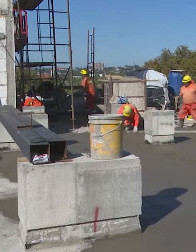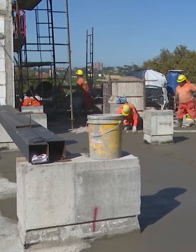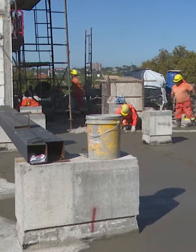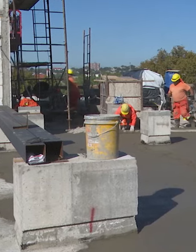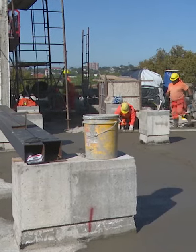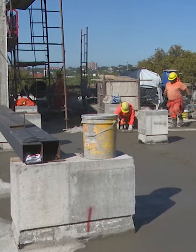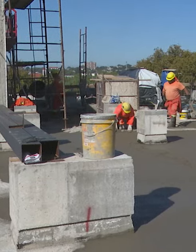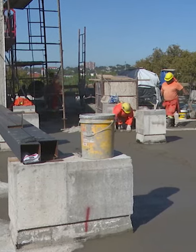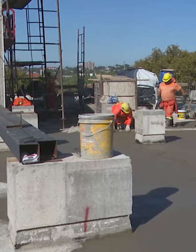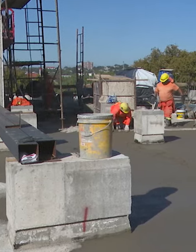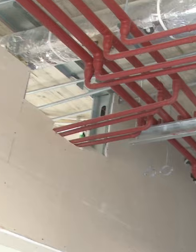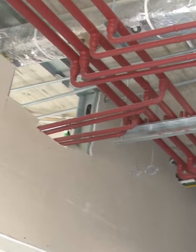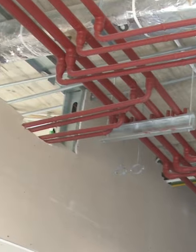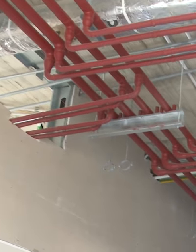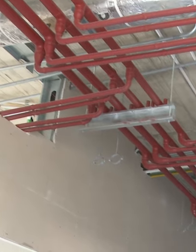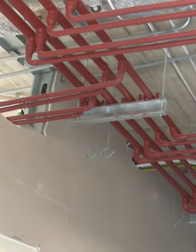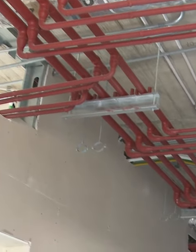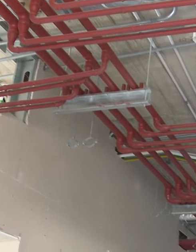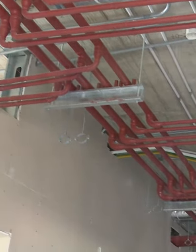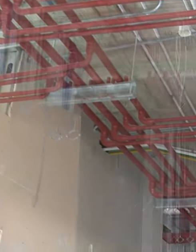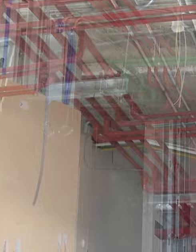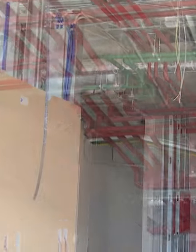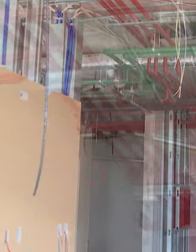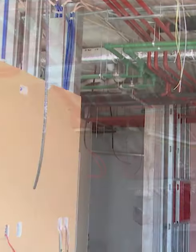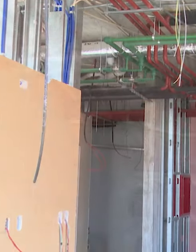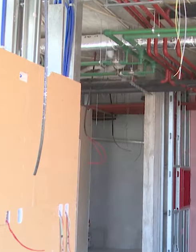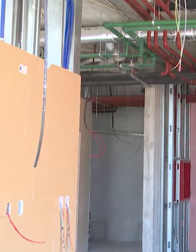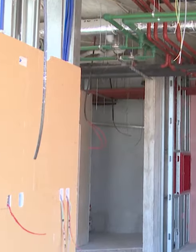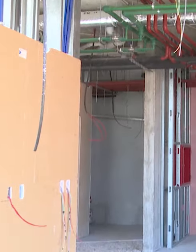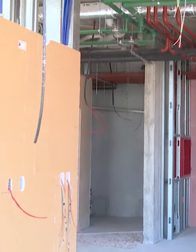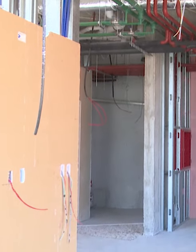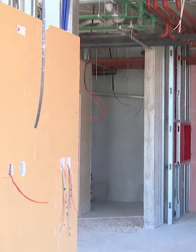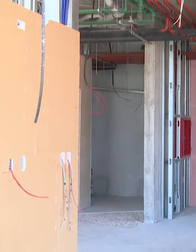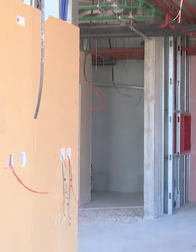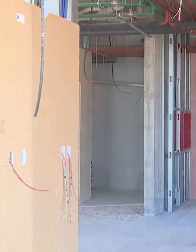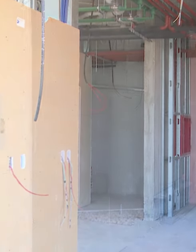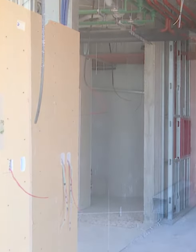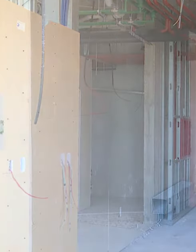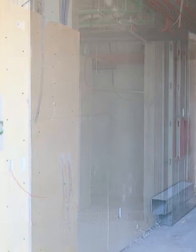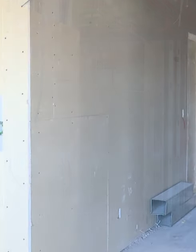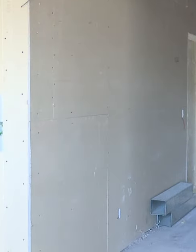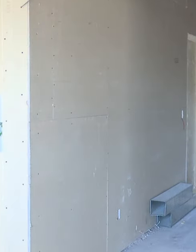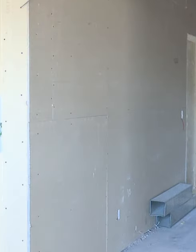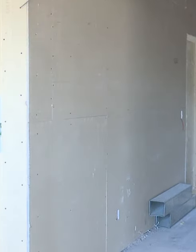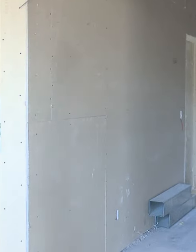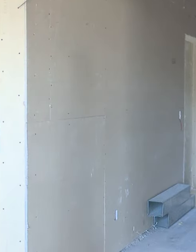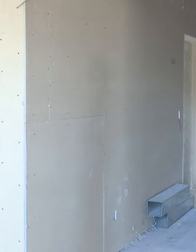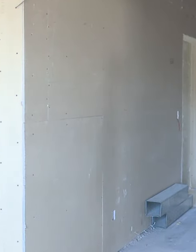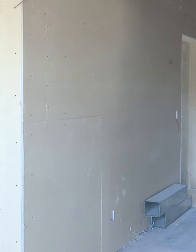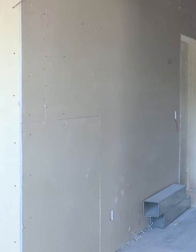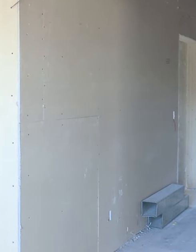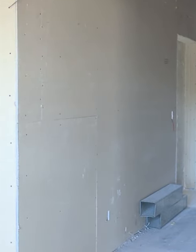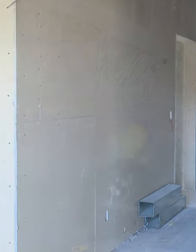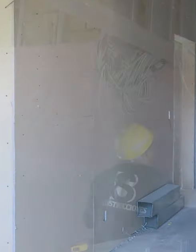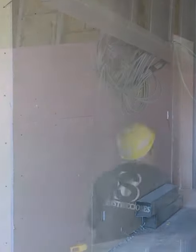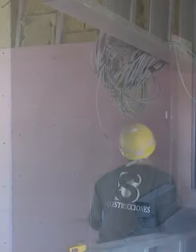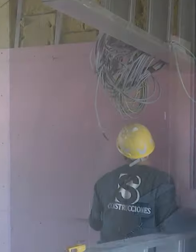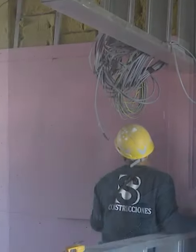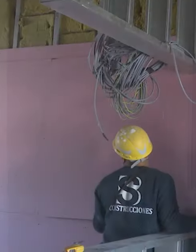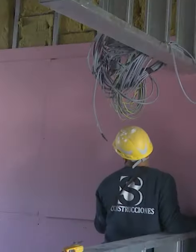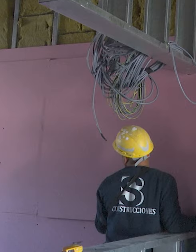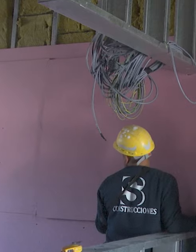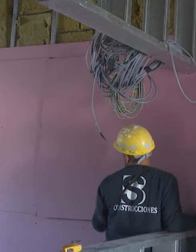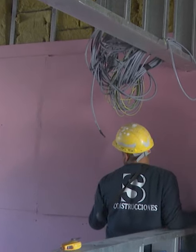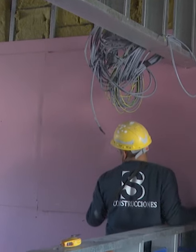empresa Teima que llevó adelante la obra también felicitar por qué no y en forma muy especial